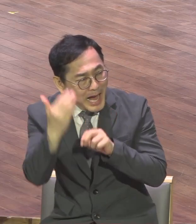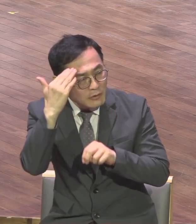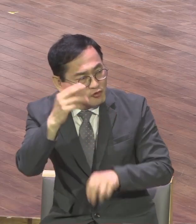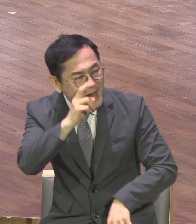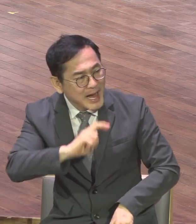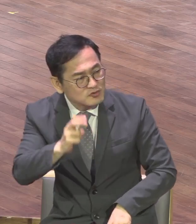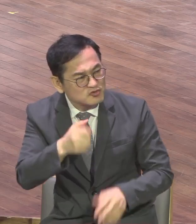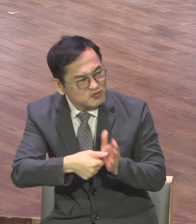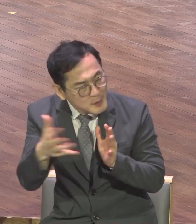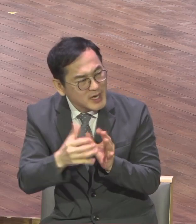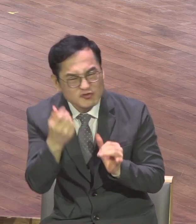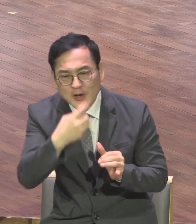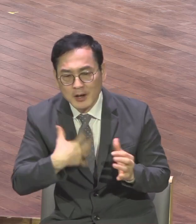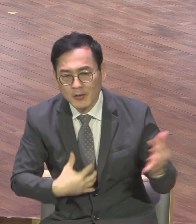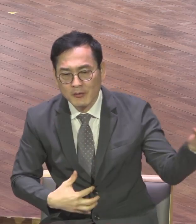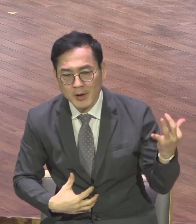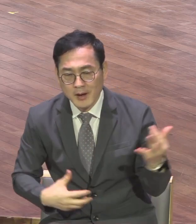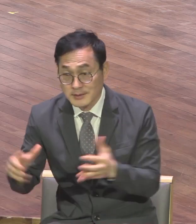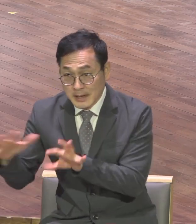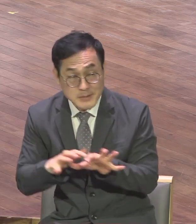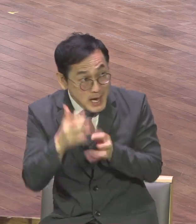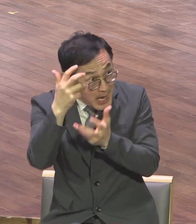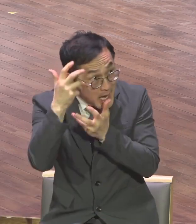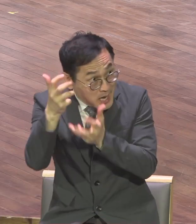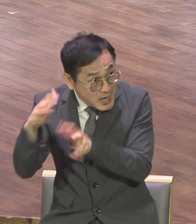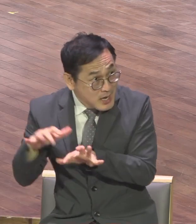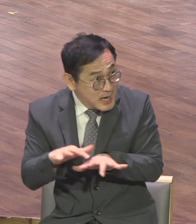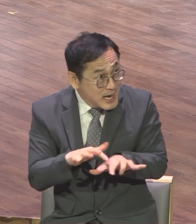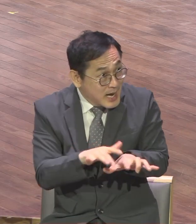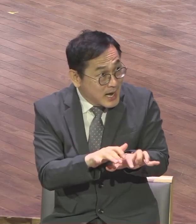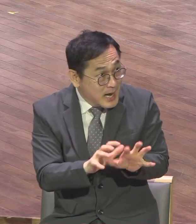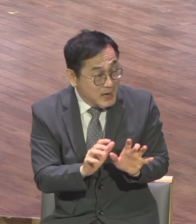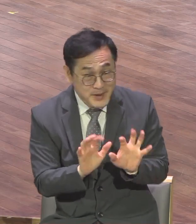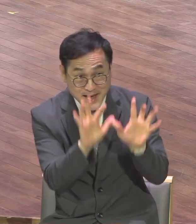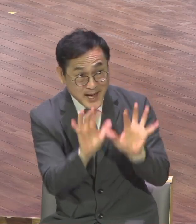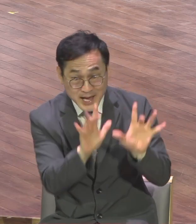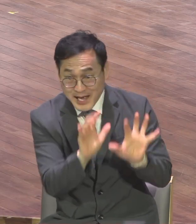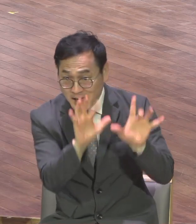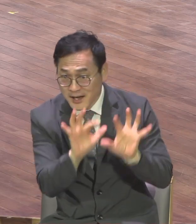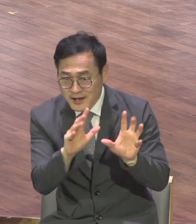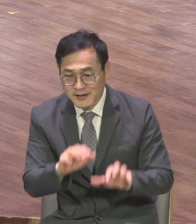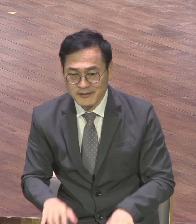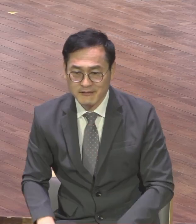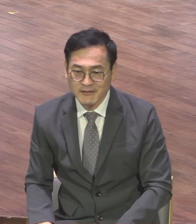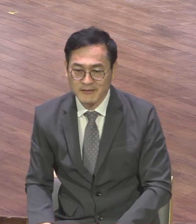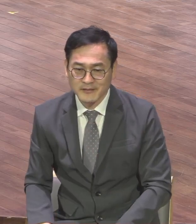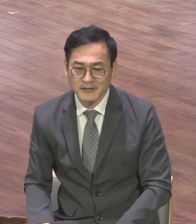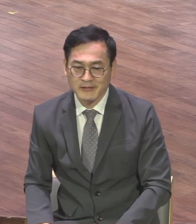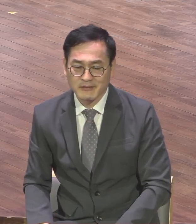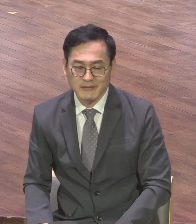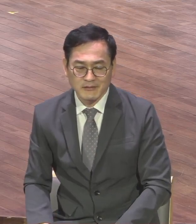난리가 났대요 난리가 났어요 막 지르는 소리가 그냥 소리가 아니고 우리